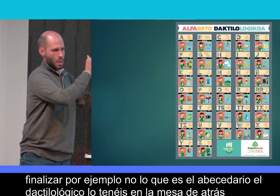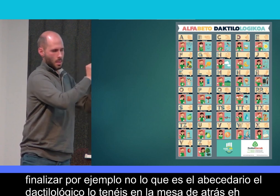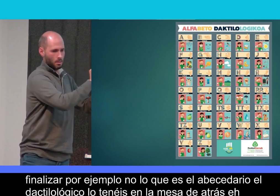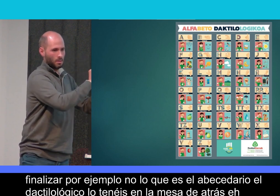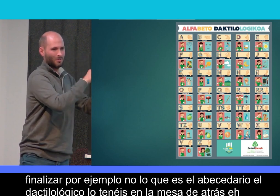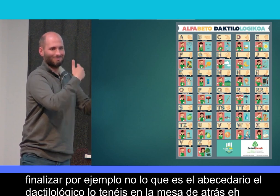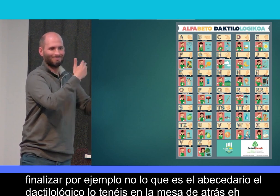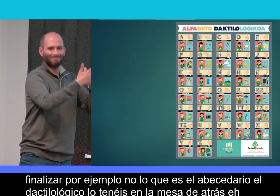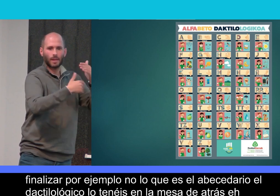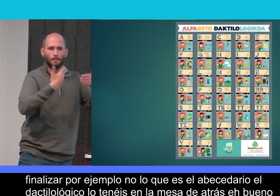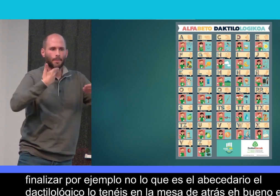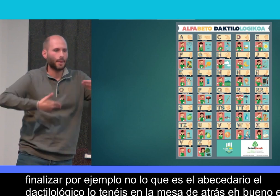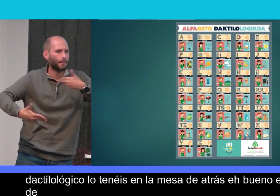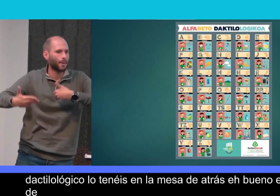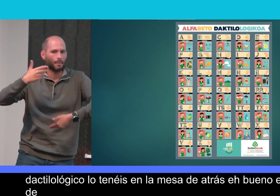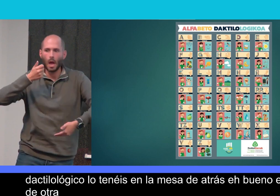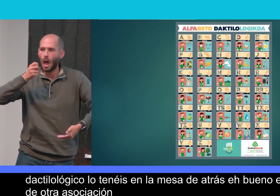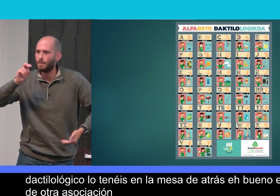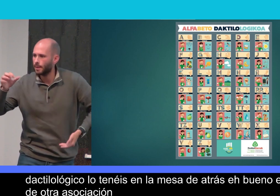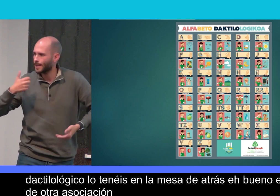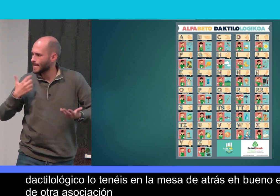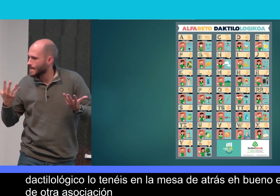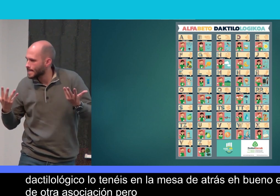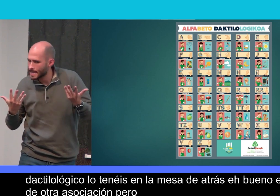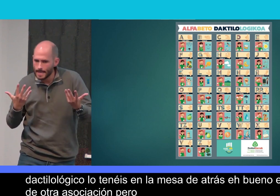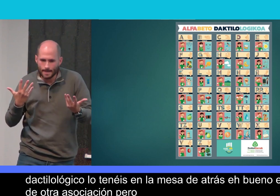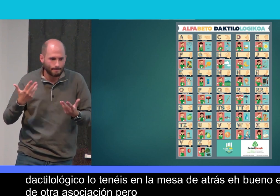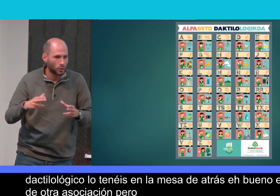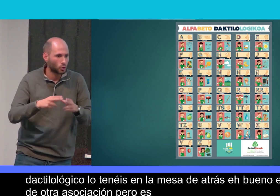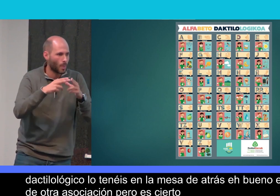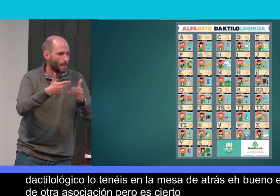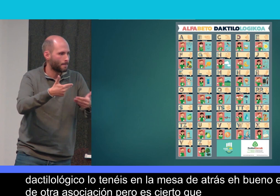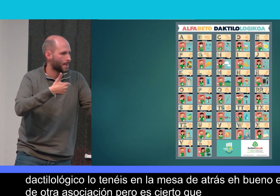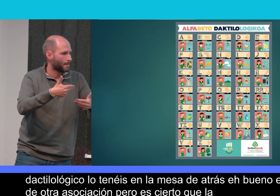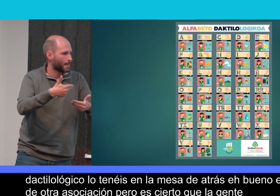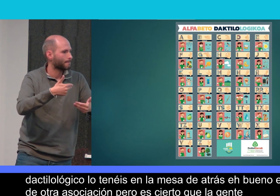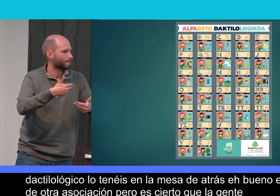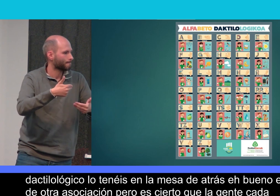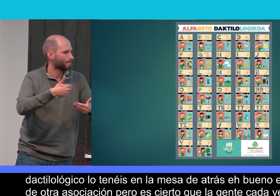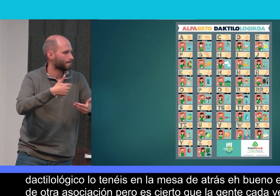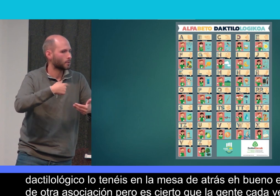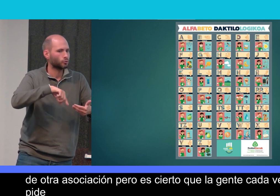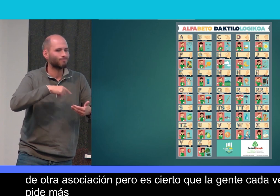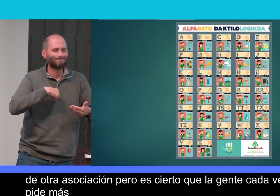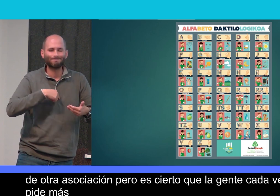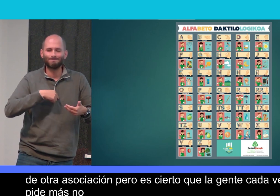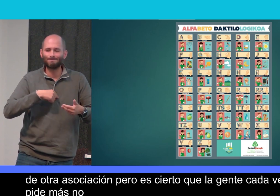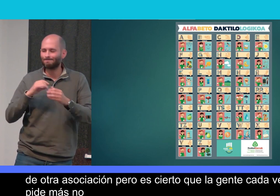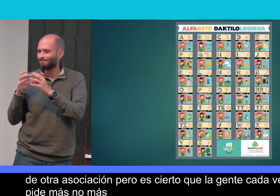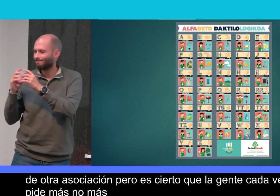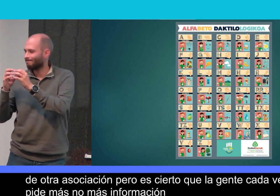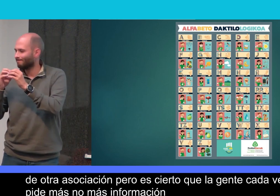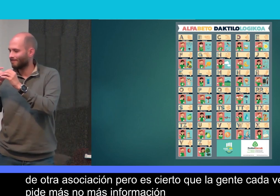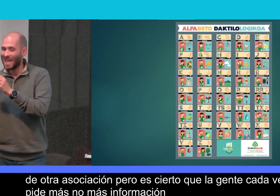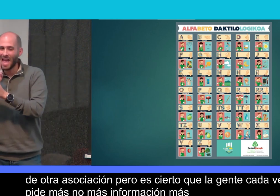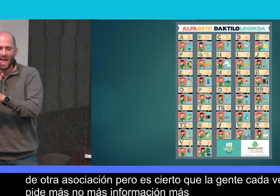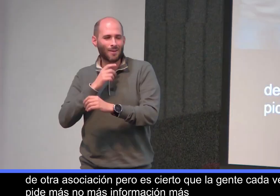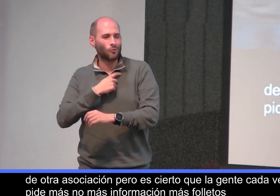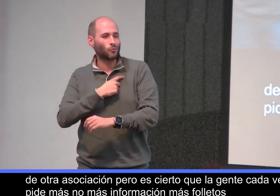bueno, esto es de otra asociación, pero es cierto que la gente cada vez nos pide más, ¿no?, más información, más folletos y,